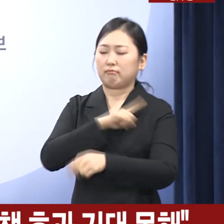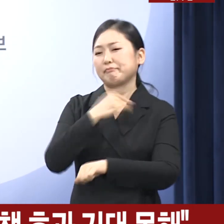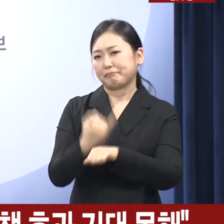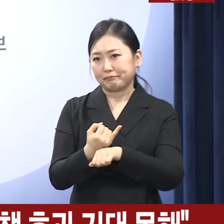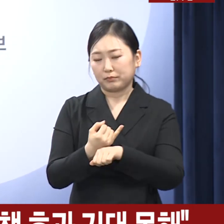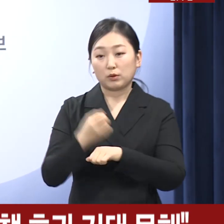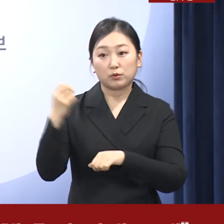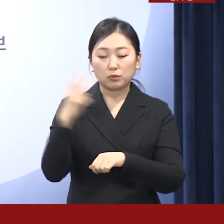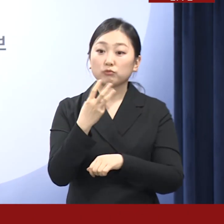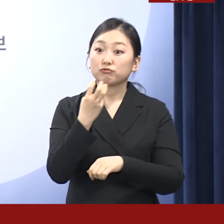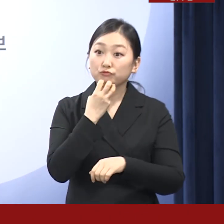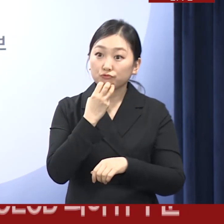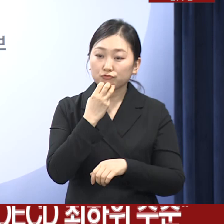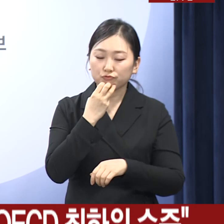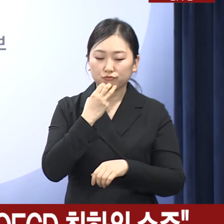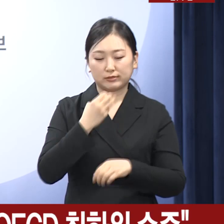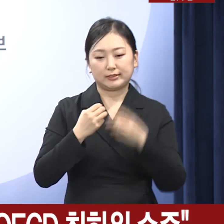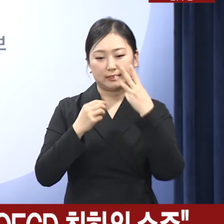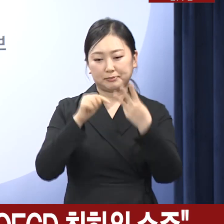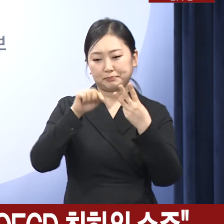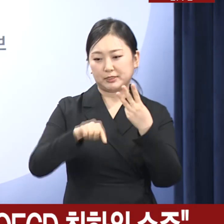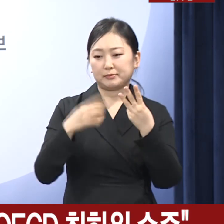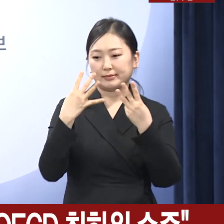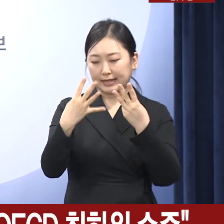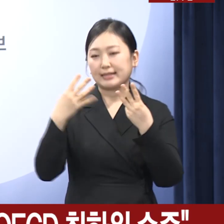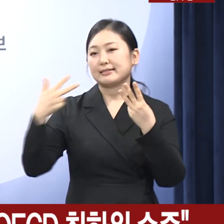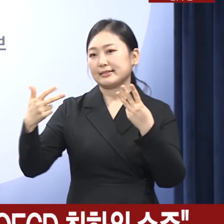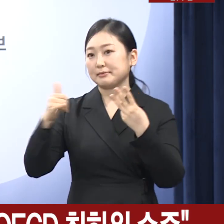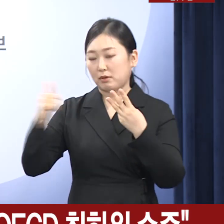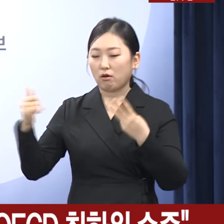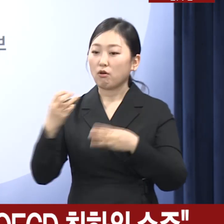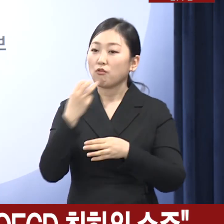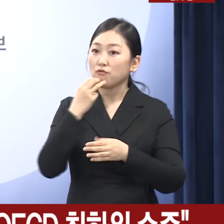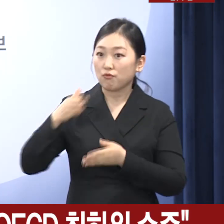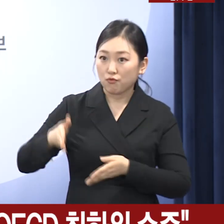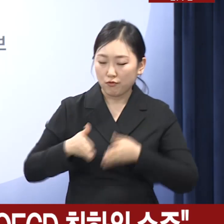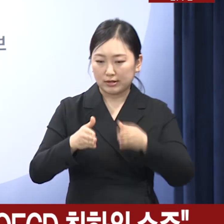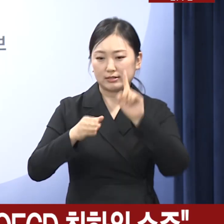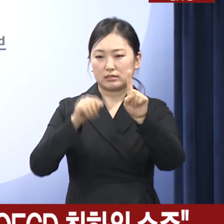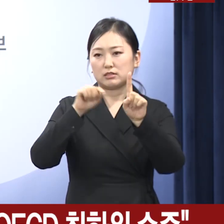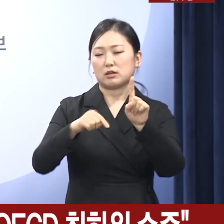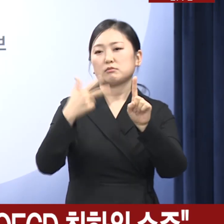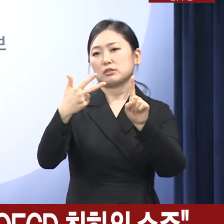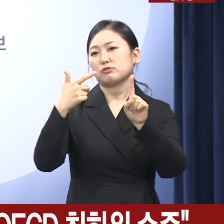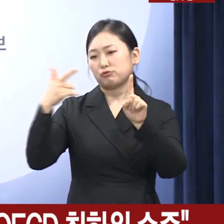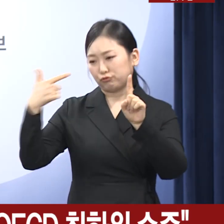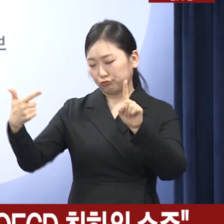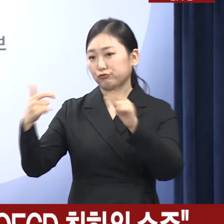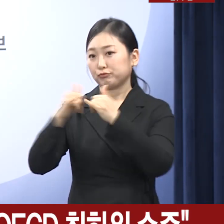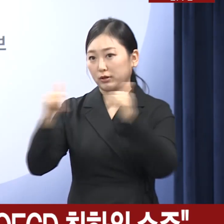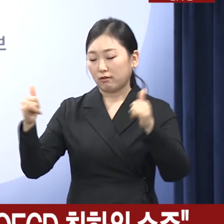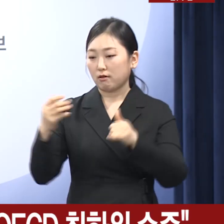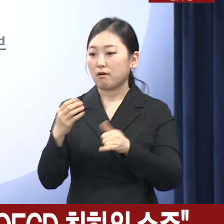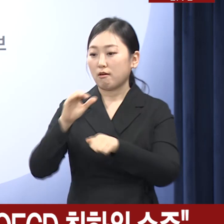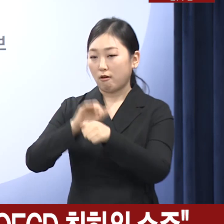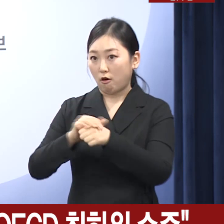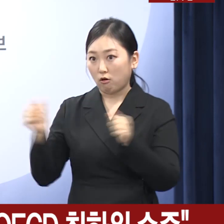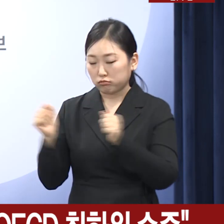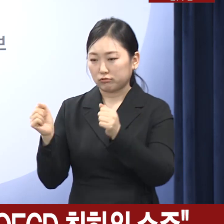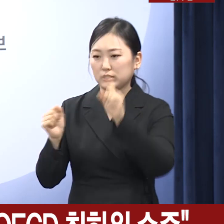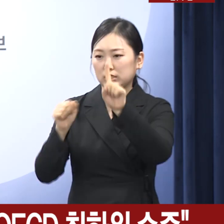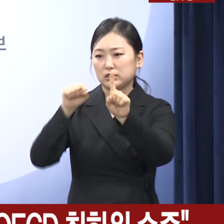또한 서울은 3.47명이나 경기는 1.76명, 경북은 1